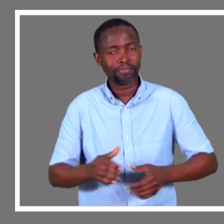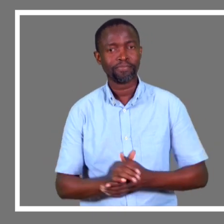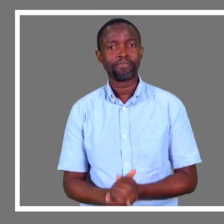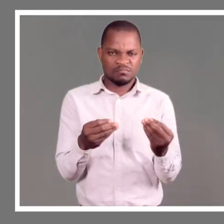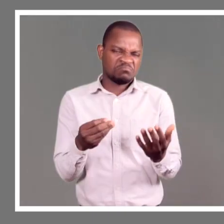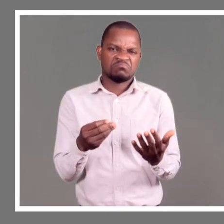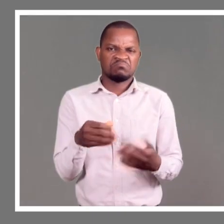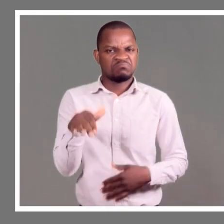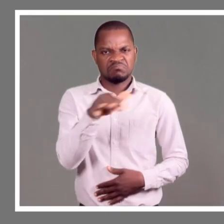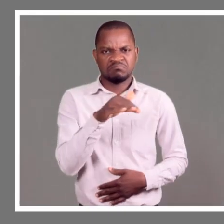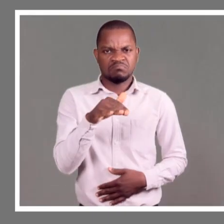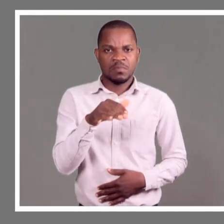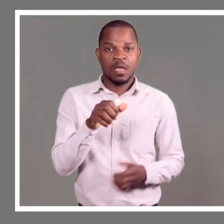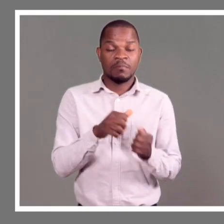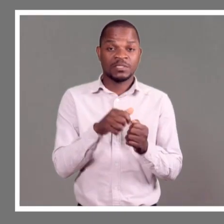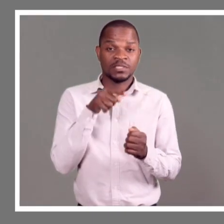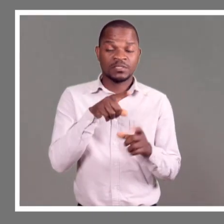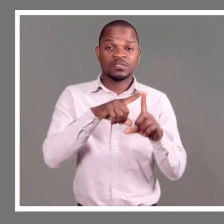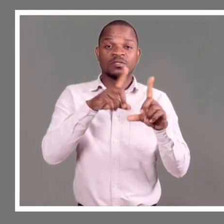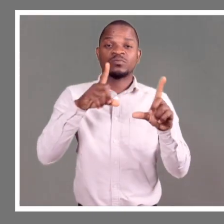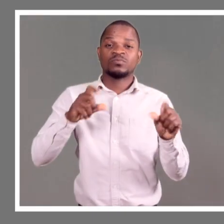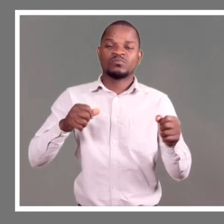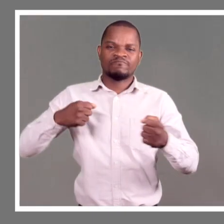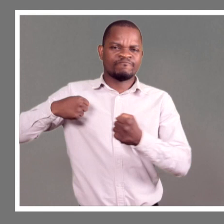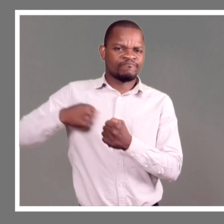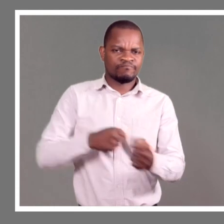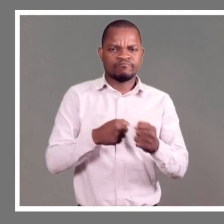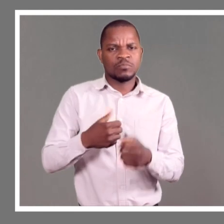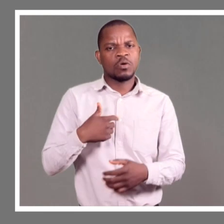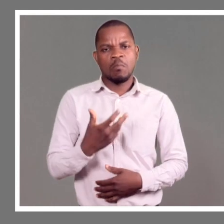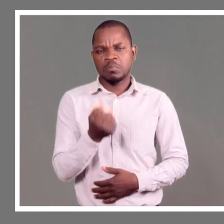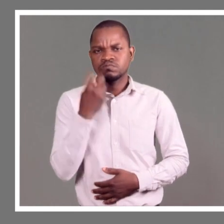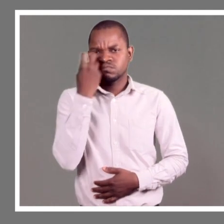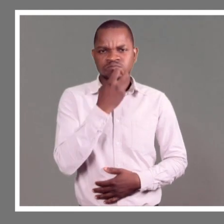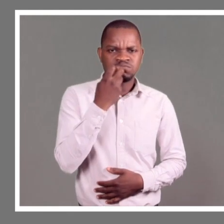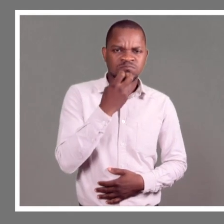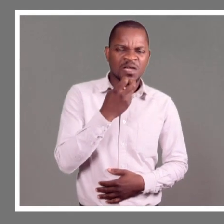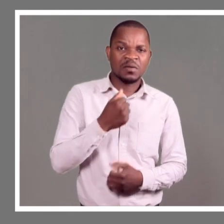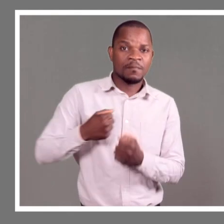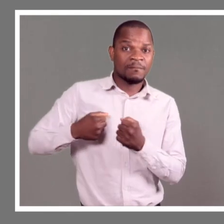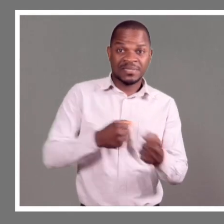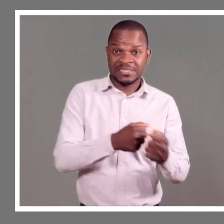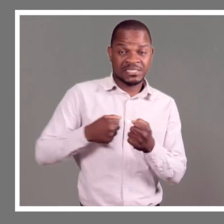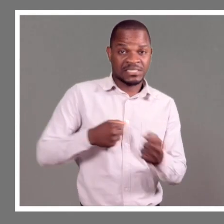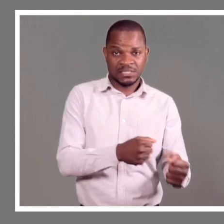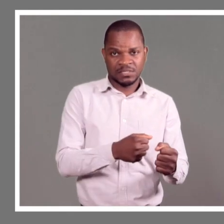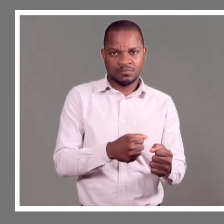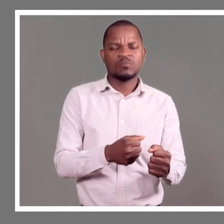Com o nosso material local, aqui na área da carpinteria, eu vejo e procuro umas